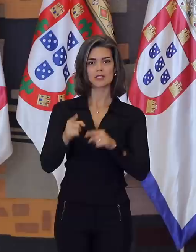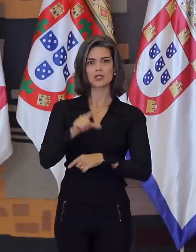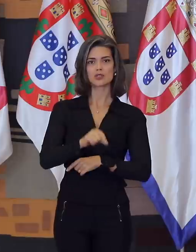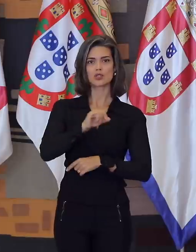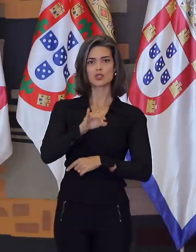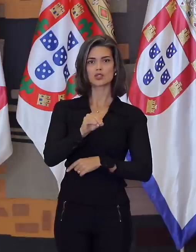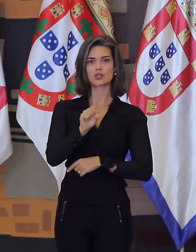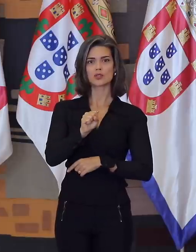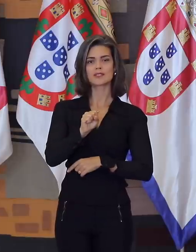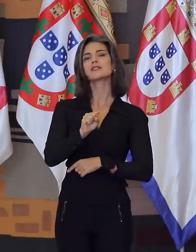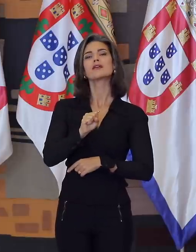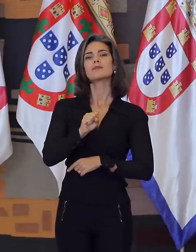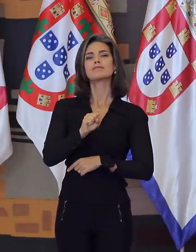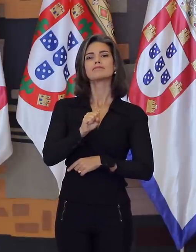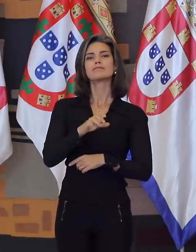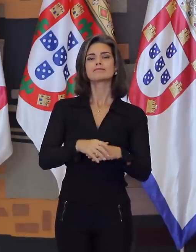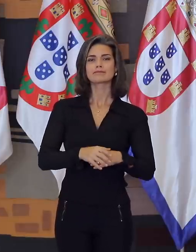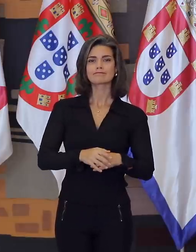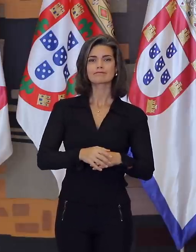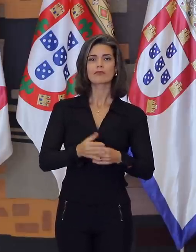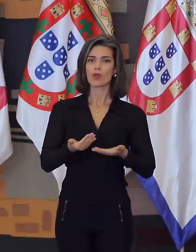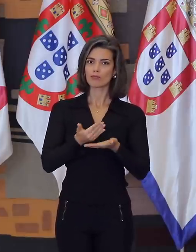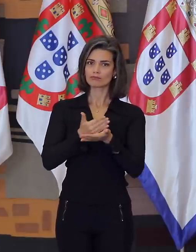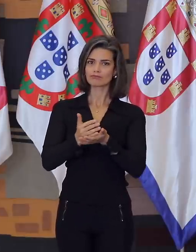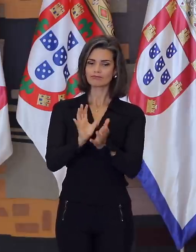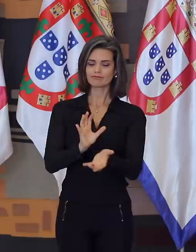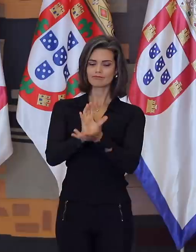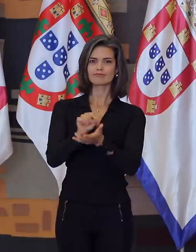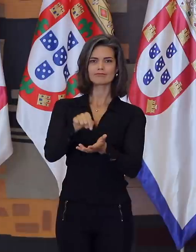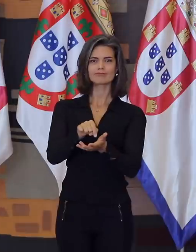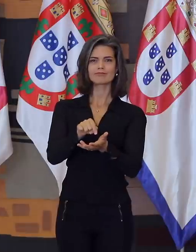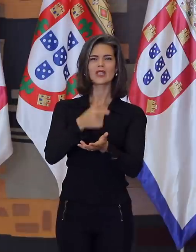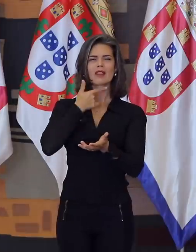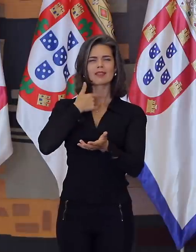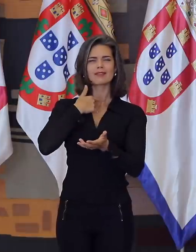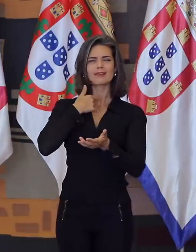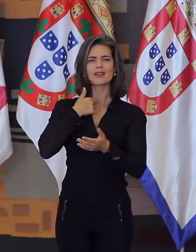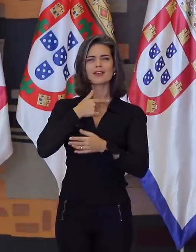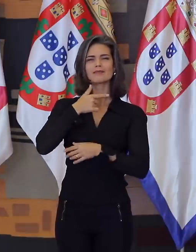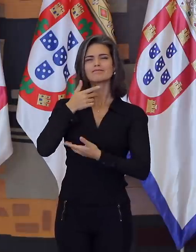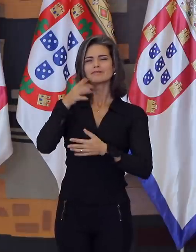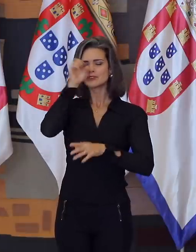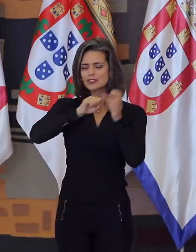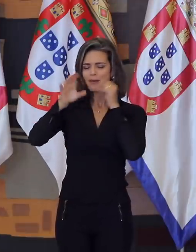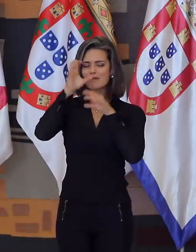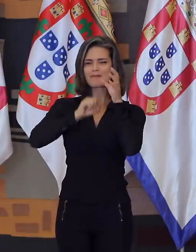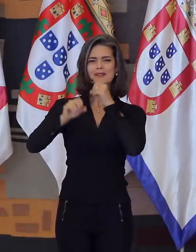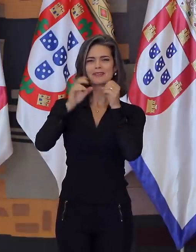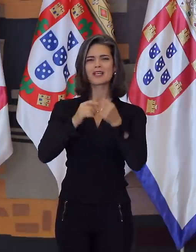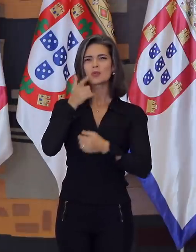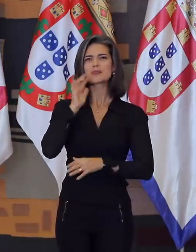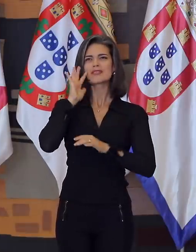José Jobim como seu patrono tomava posse. Cheio de expectativas e com muita vontade de aprender, não imaginávamos as